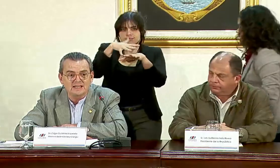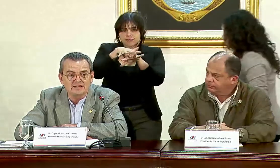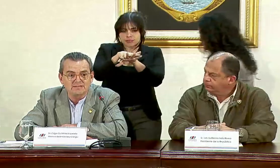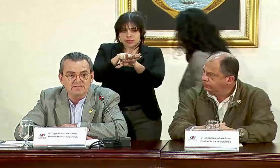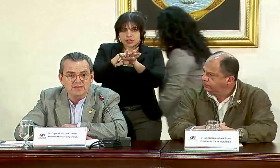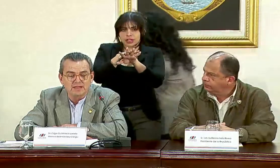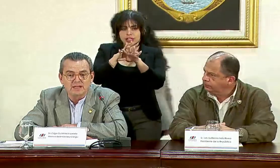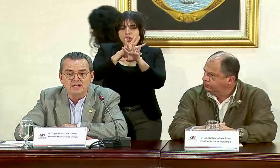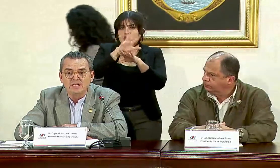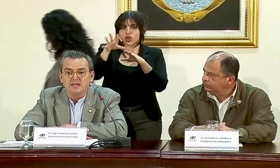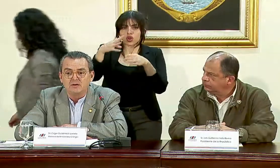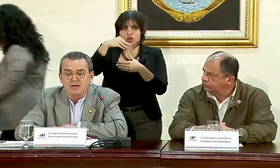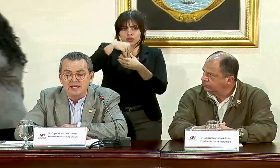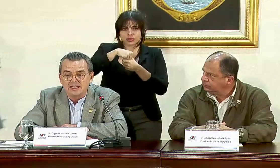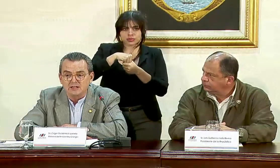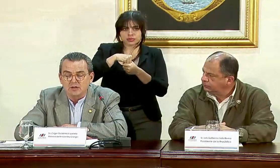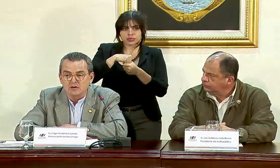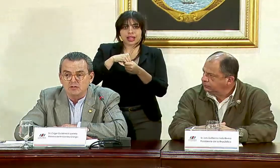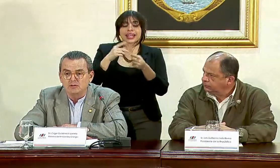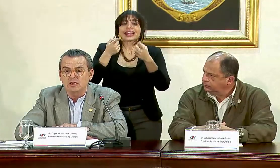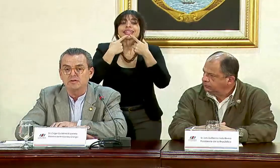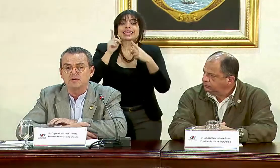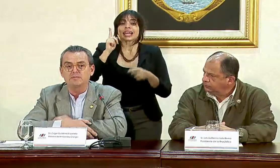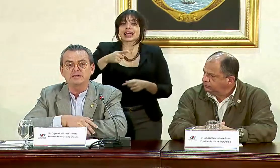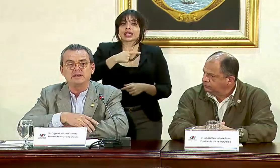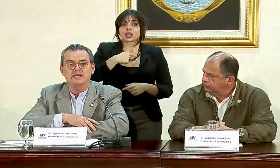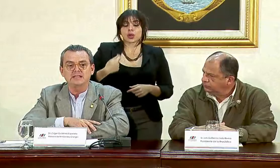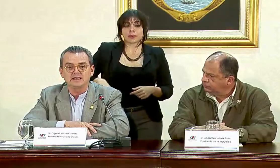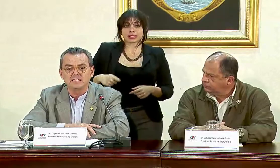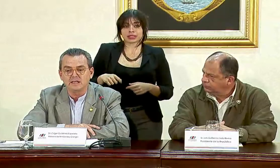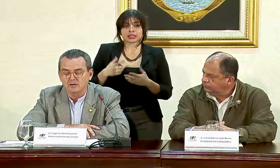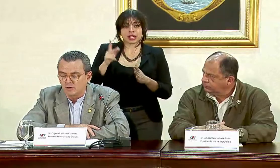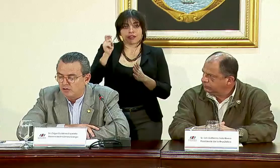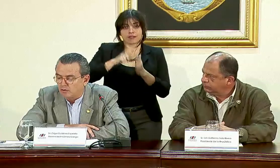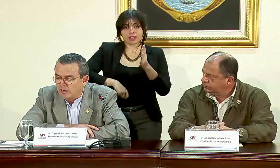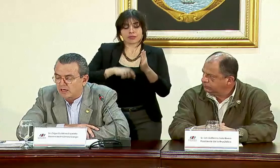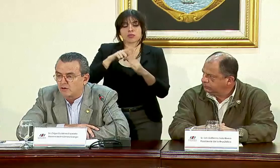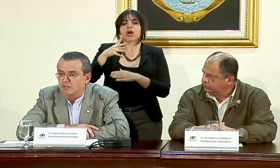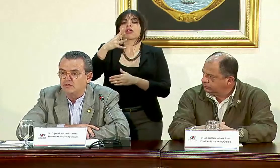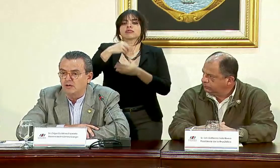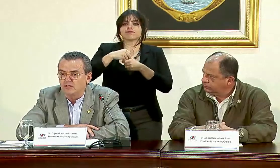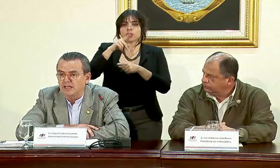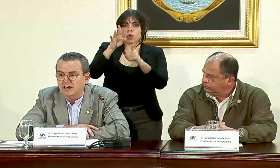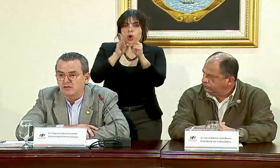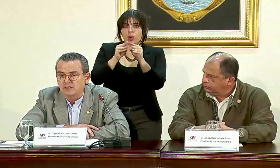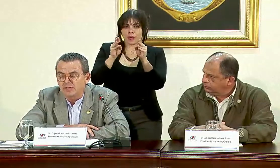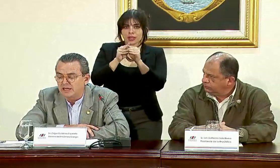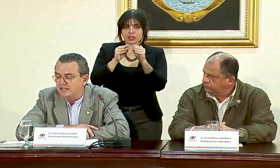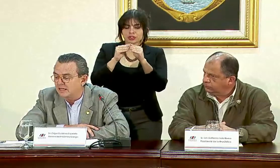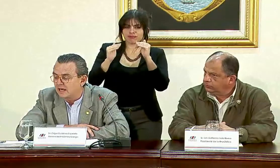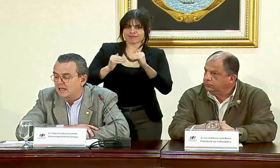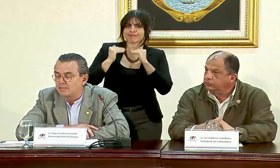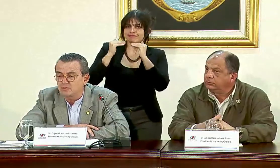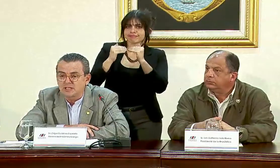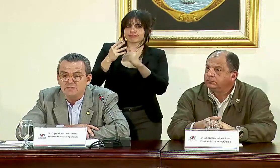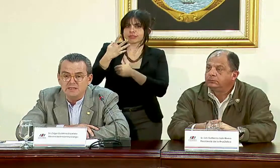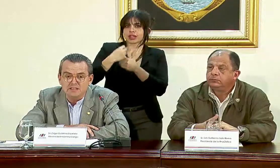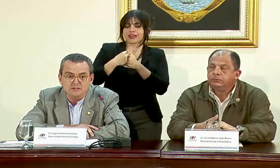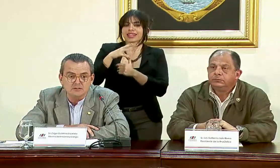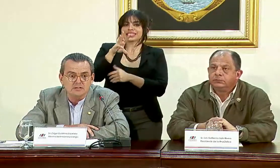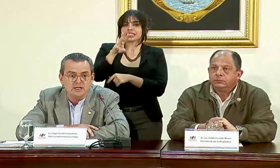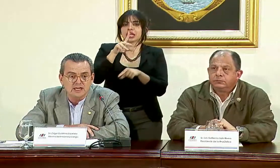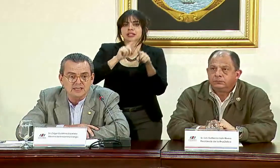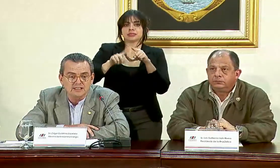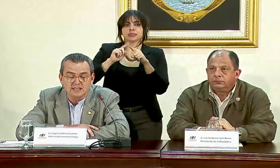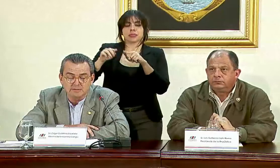integrada. Con el decreto ejecutivo que firmó el presidente, se integró una comisión de alto nivel, integrada por seis